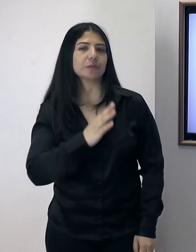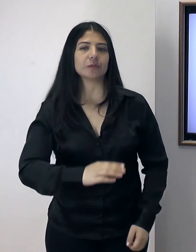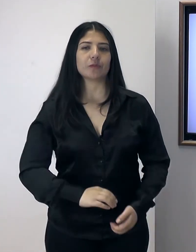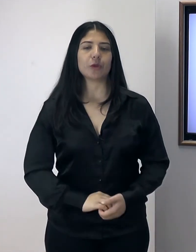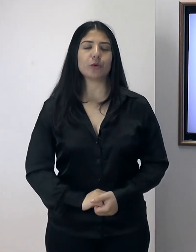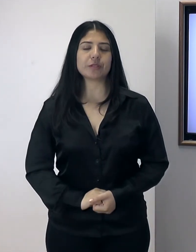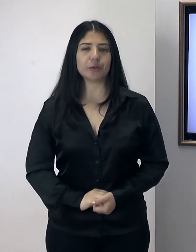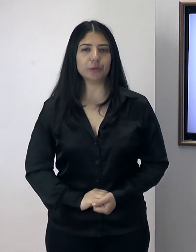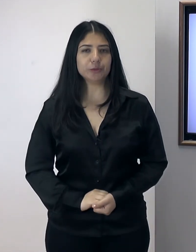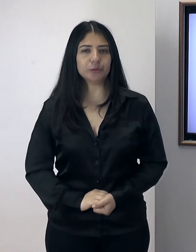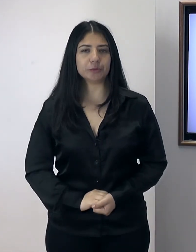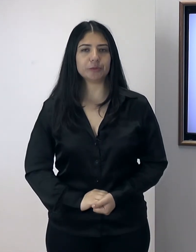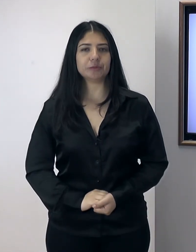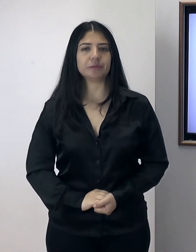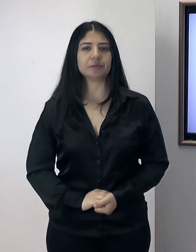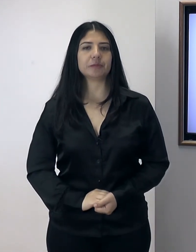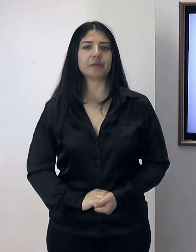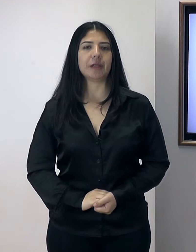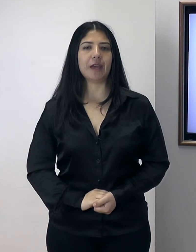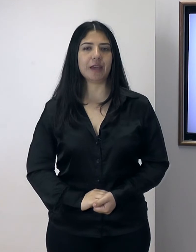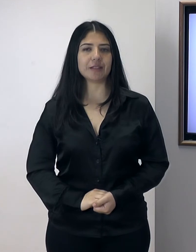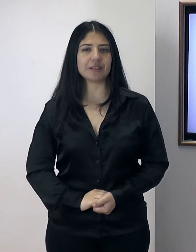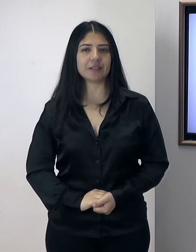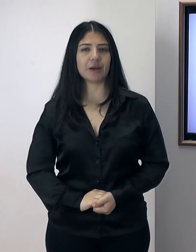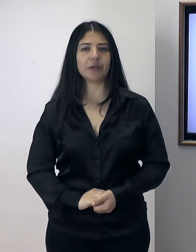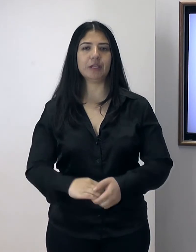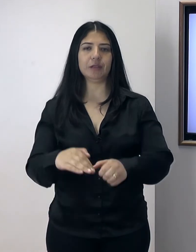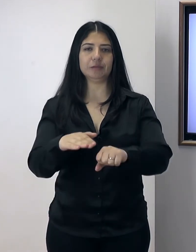O segundo é esse sinal aqui, ó.